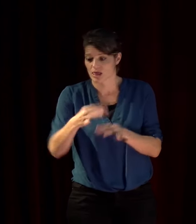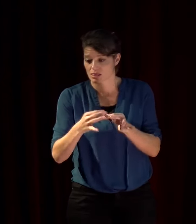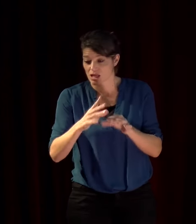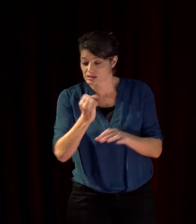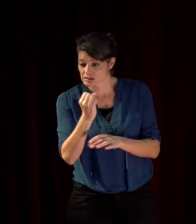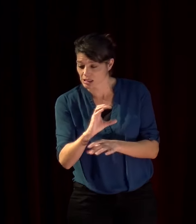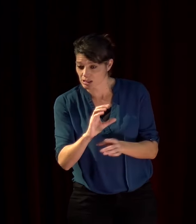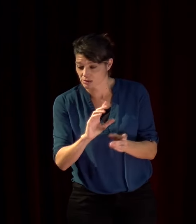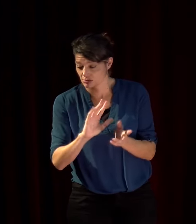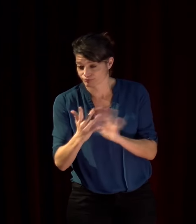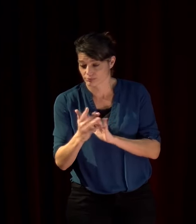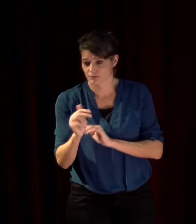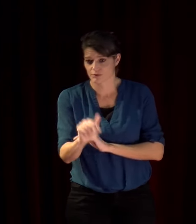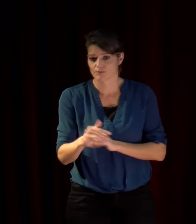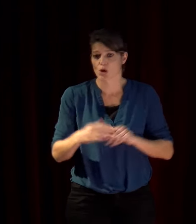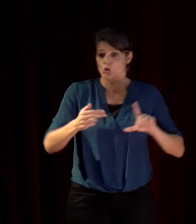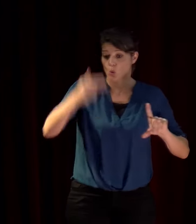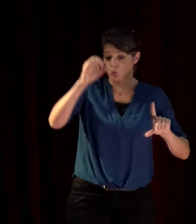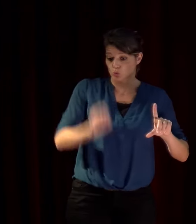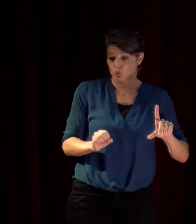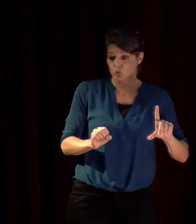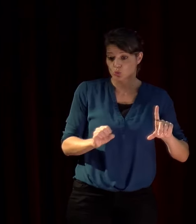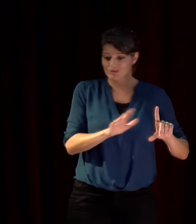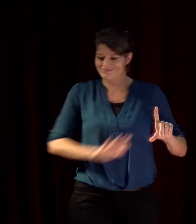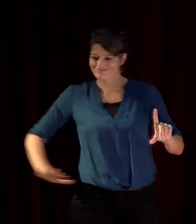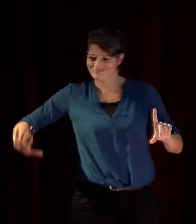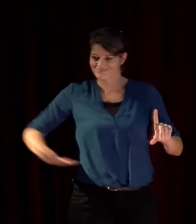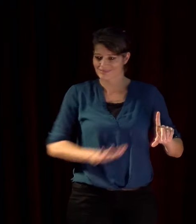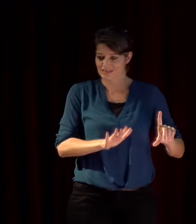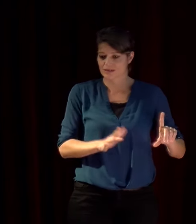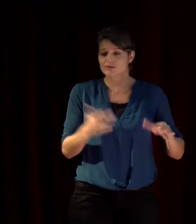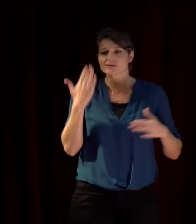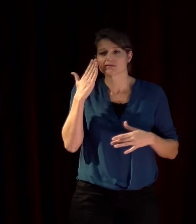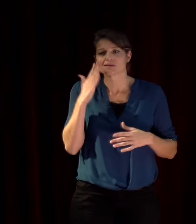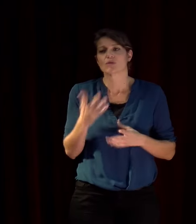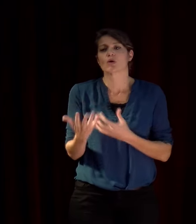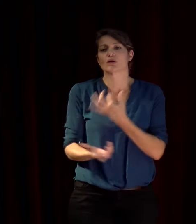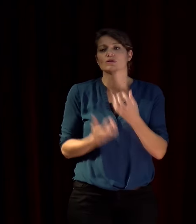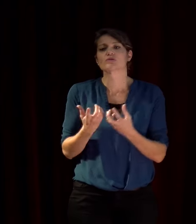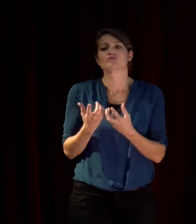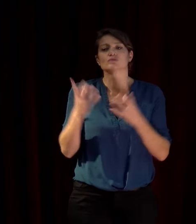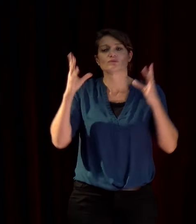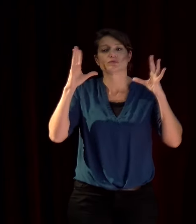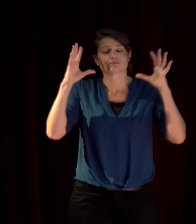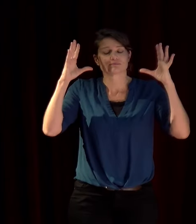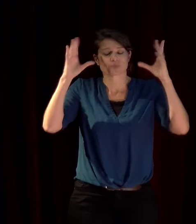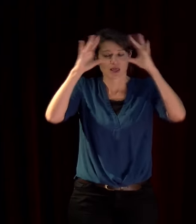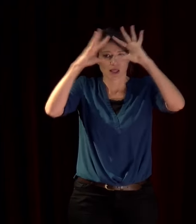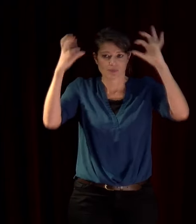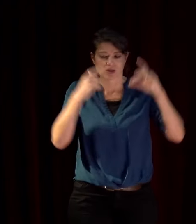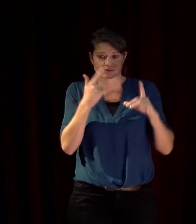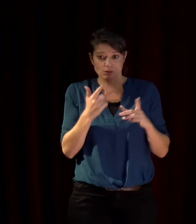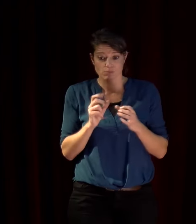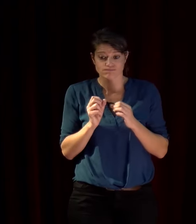nord comme au sud sont fortement impactées par la montée des eaux vous savez le réchauffement de la mer fait que